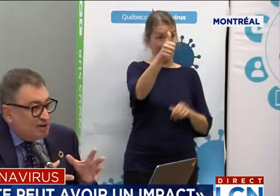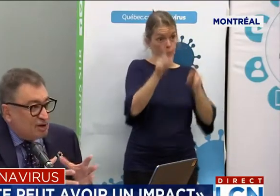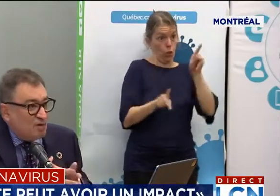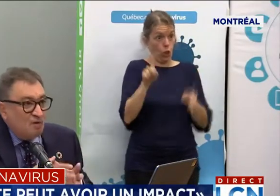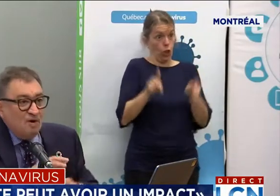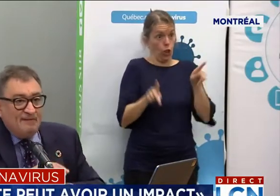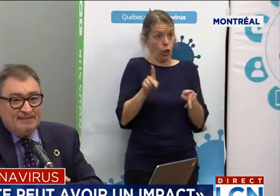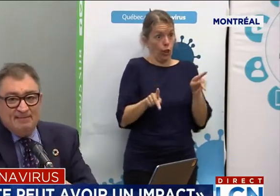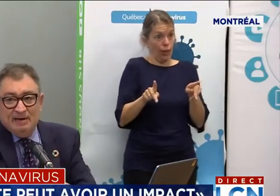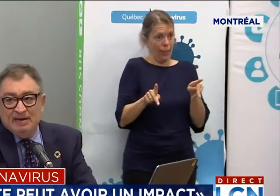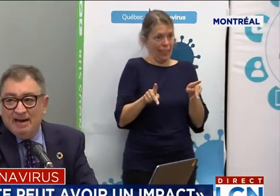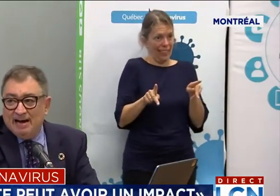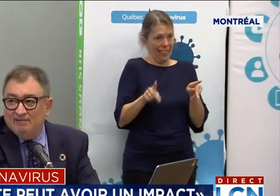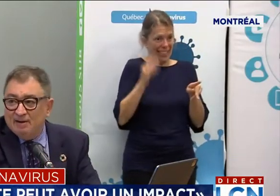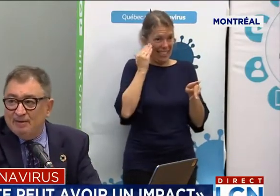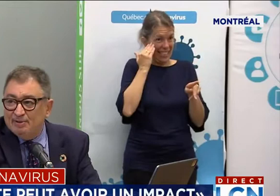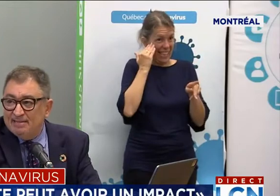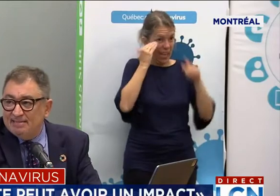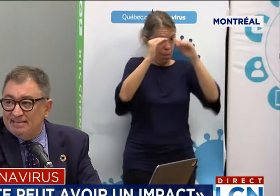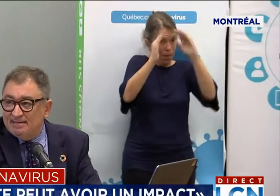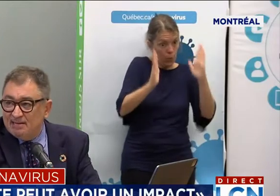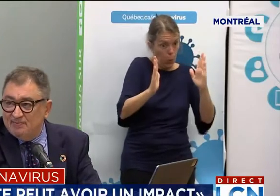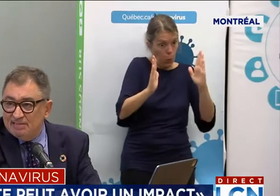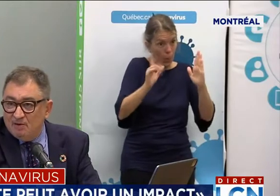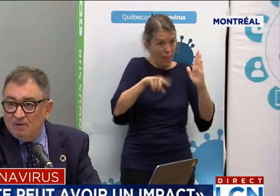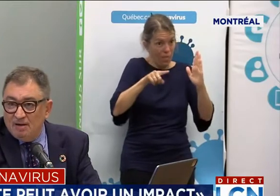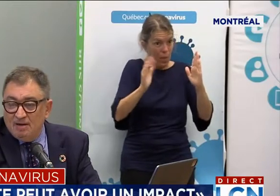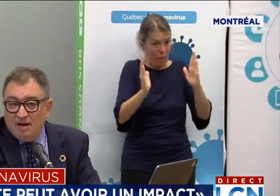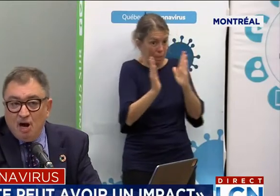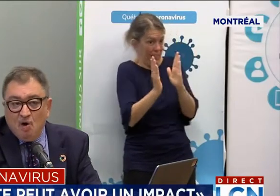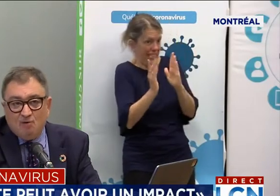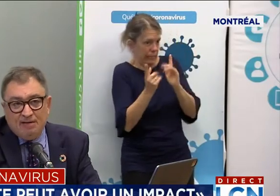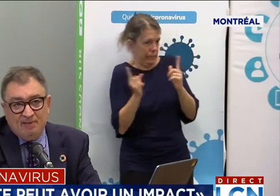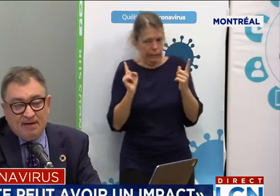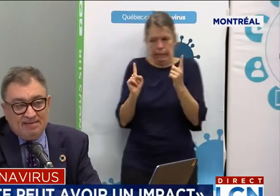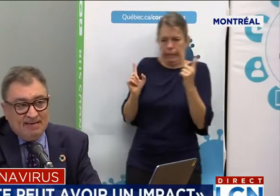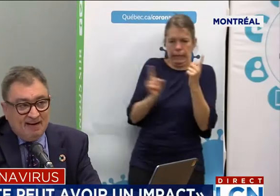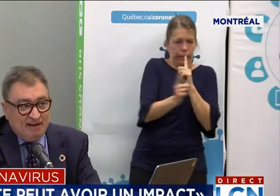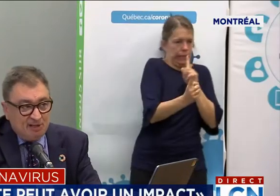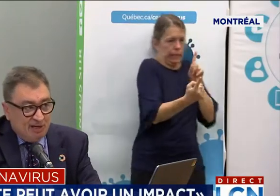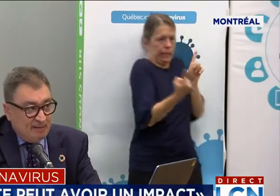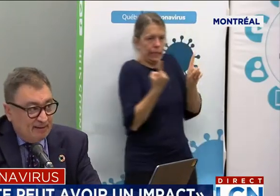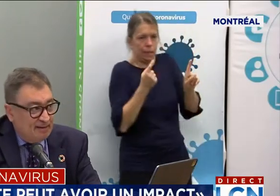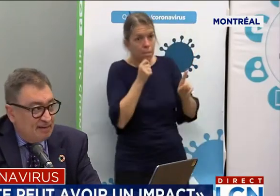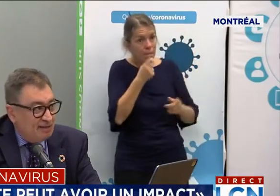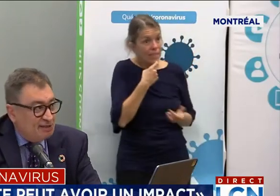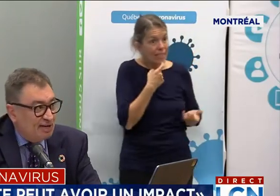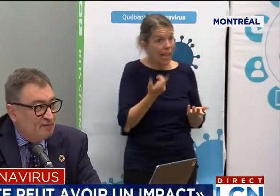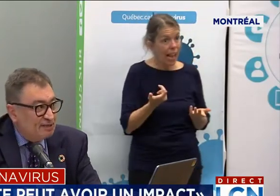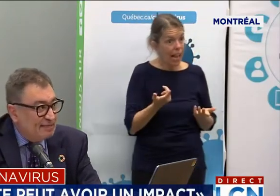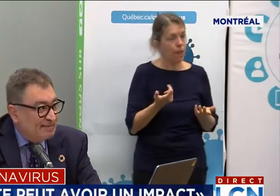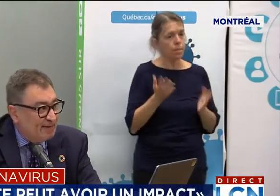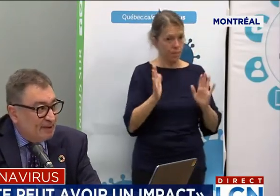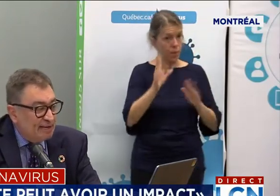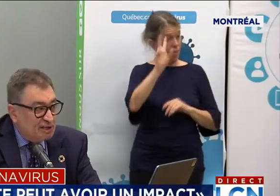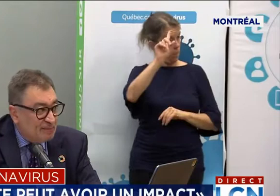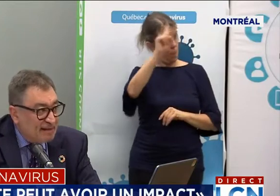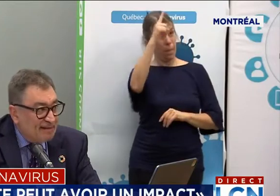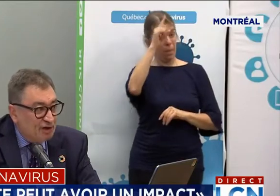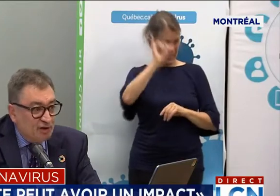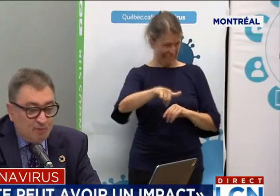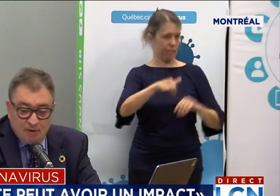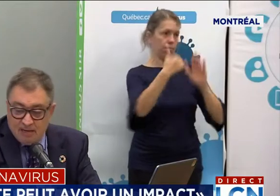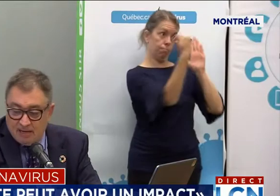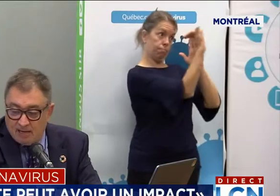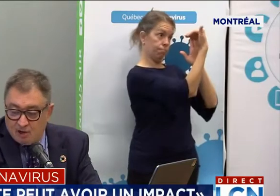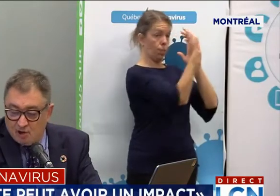qui nous amène trop facilement à avoir de potentielles transmissions. L'autre élément, c'est le lavage des mains. Je tiens à vous dire que c'est important. J'ai